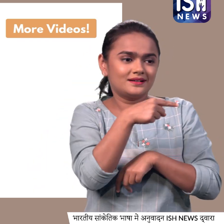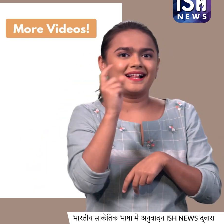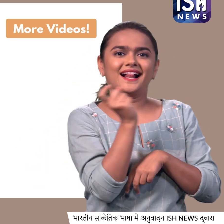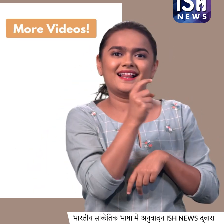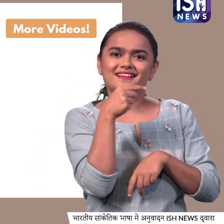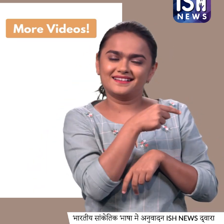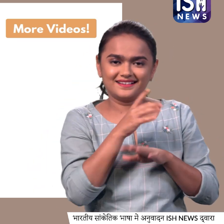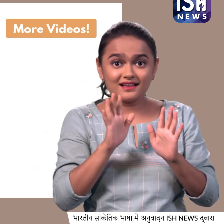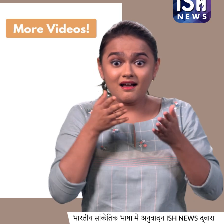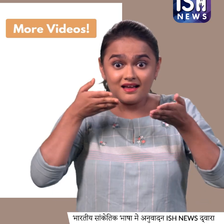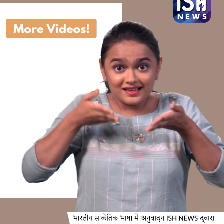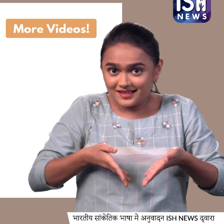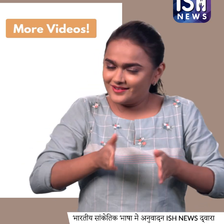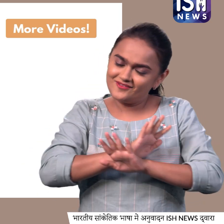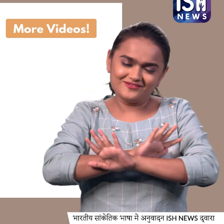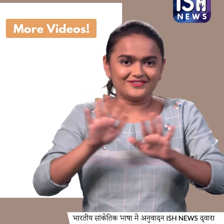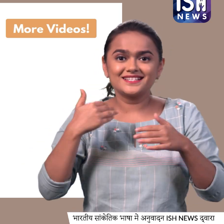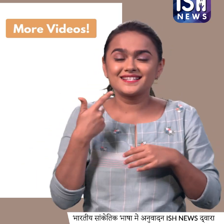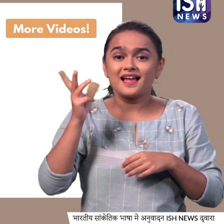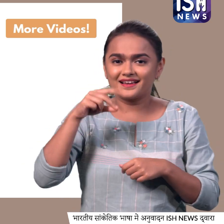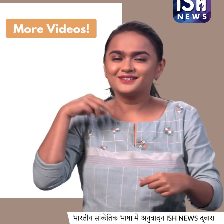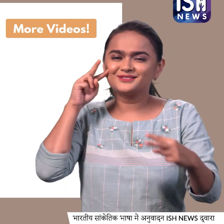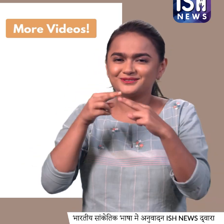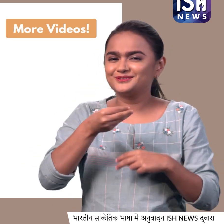अभी के लिए इतना ही हम आपसे जलद वापस मिलेंगे